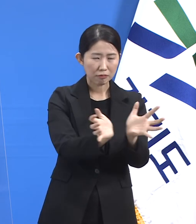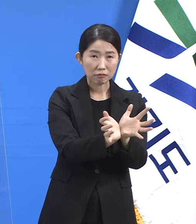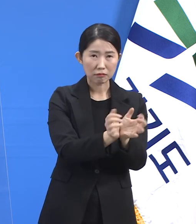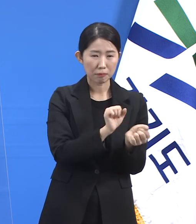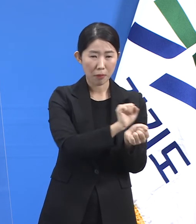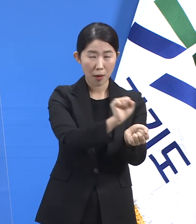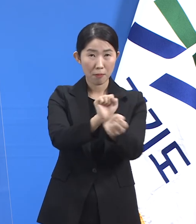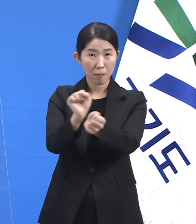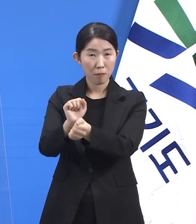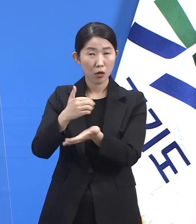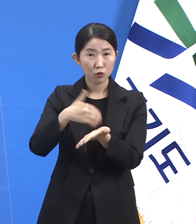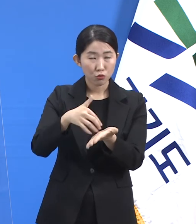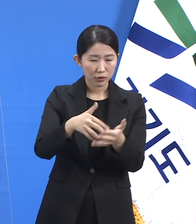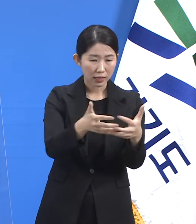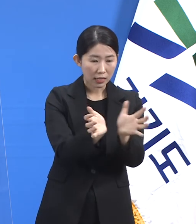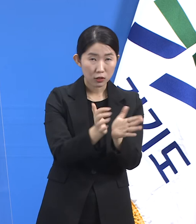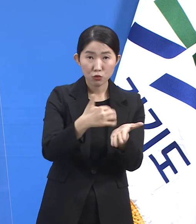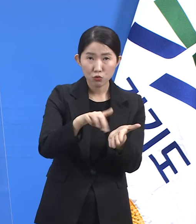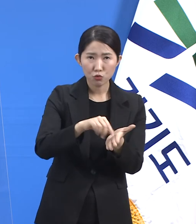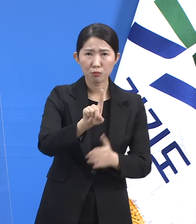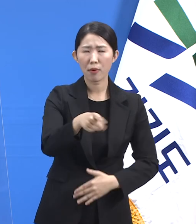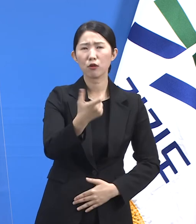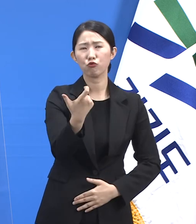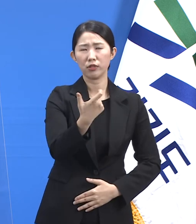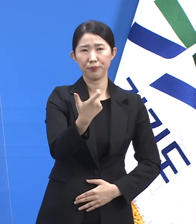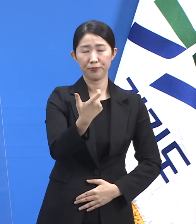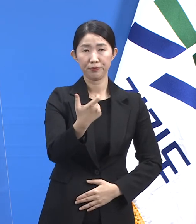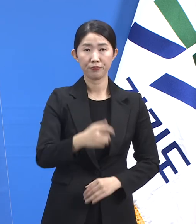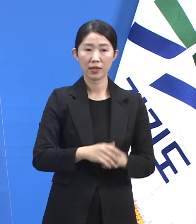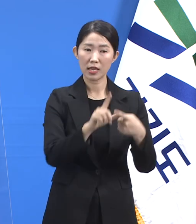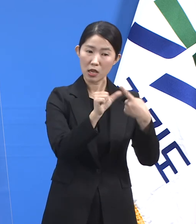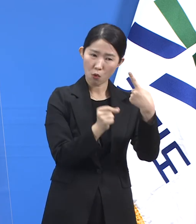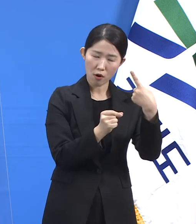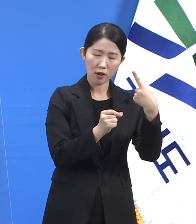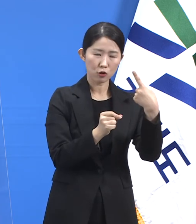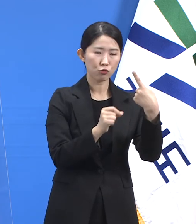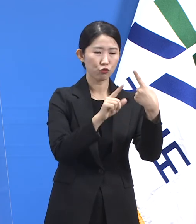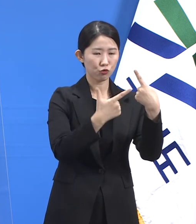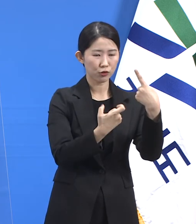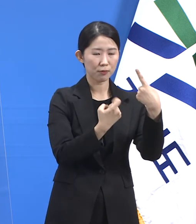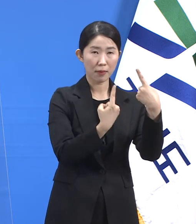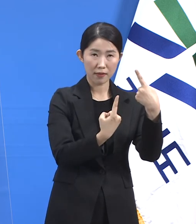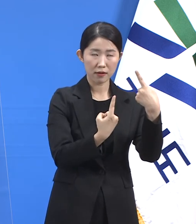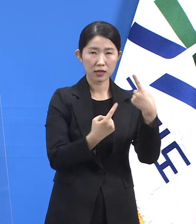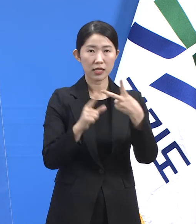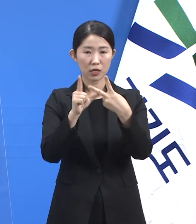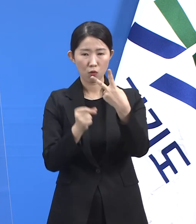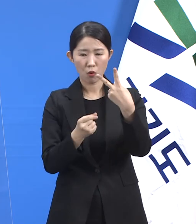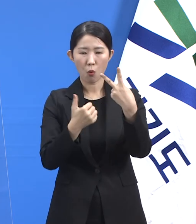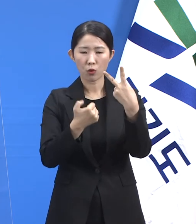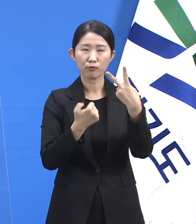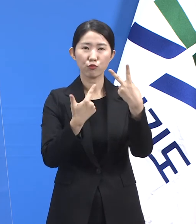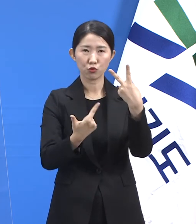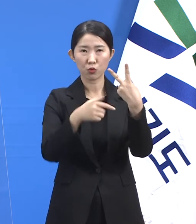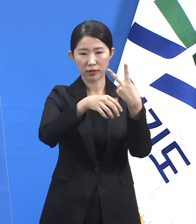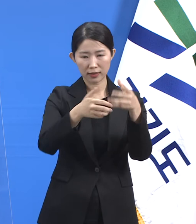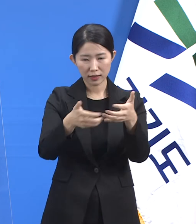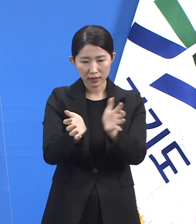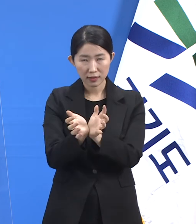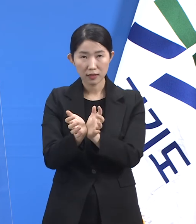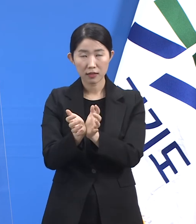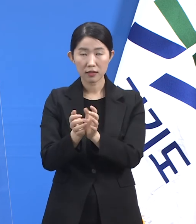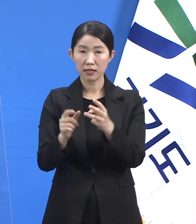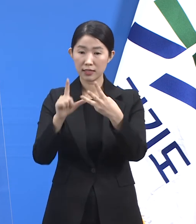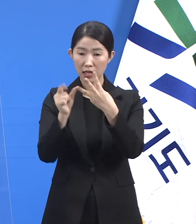총 160개입니다. 1월에 61개, 2월에 56개, 3월은